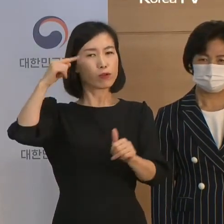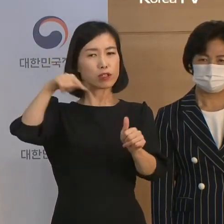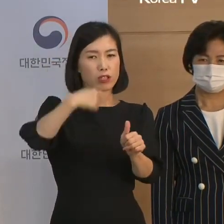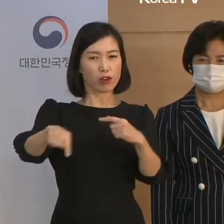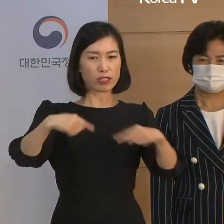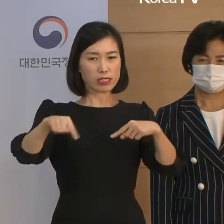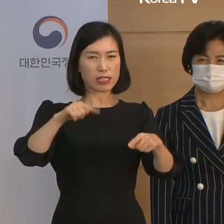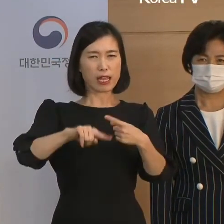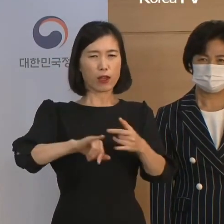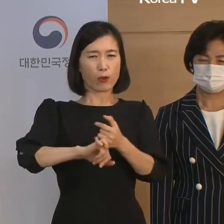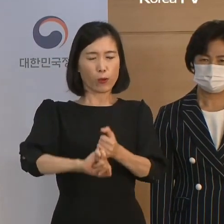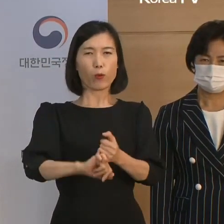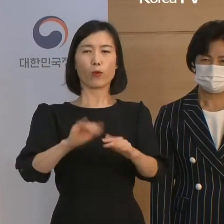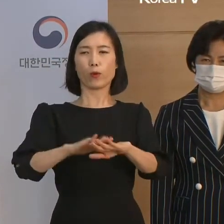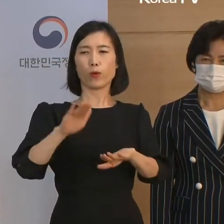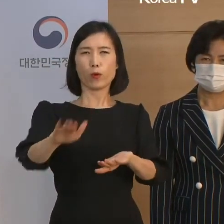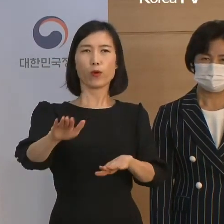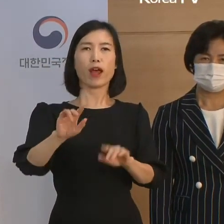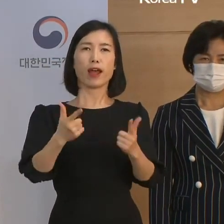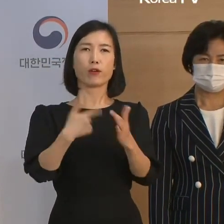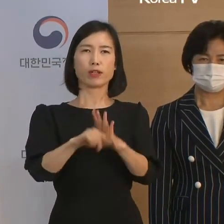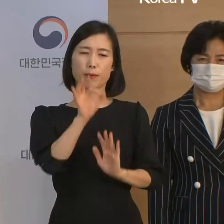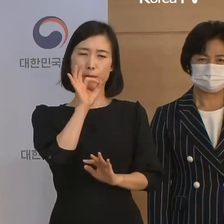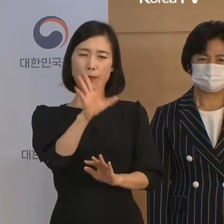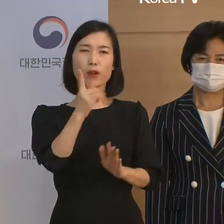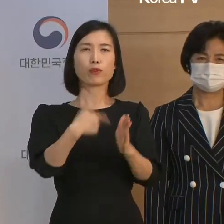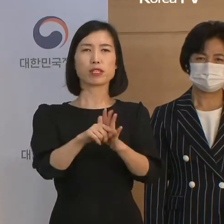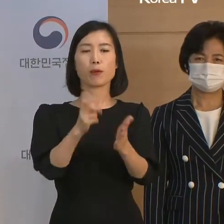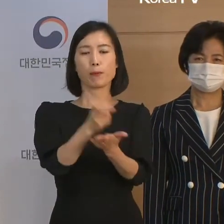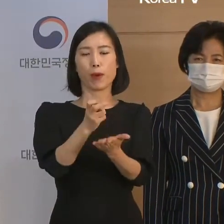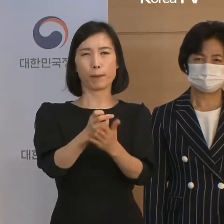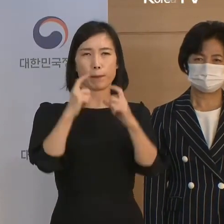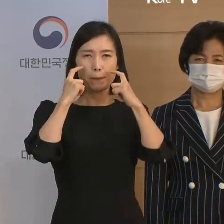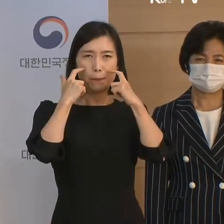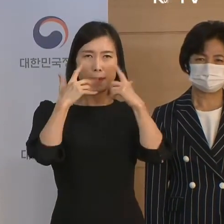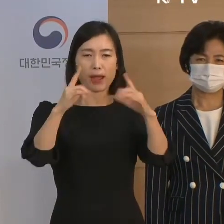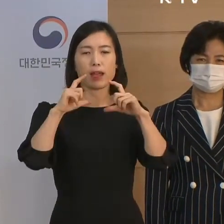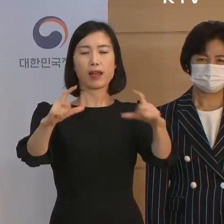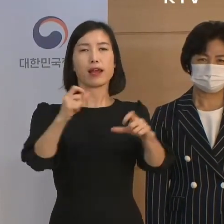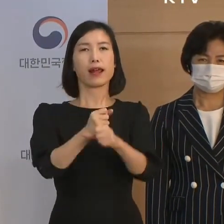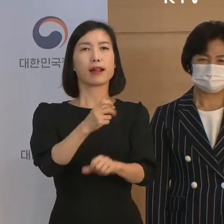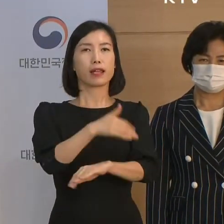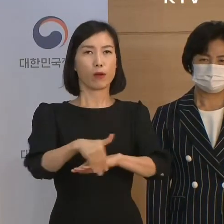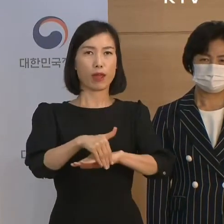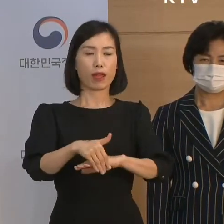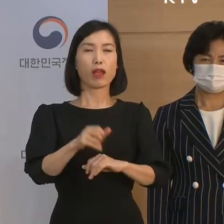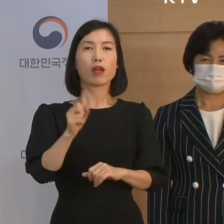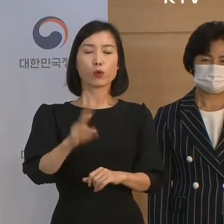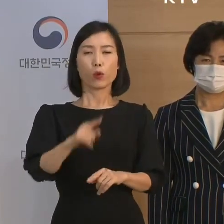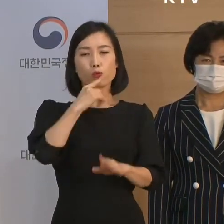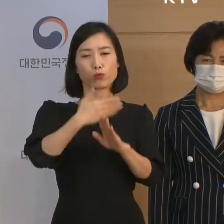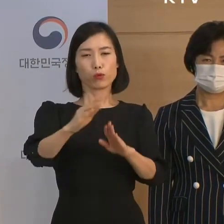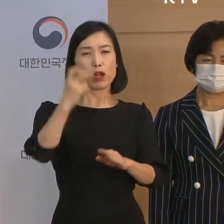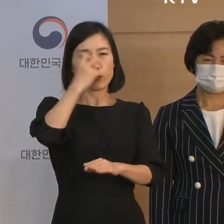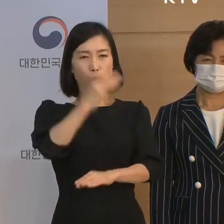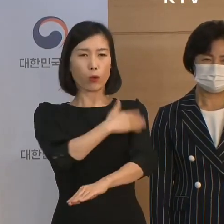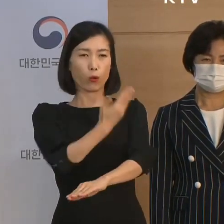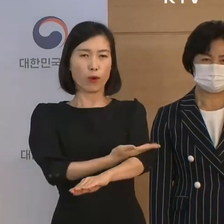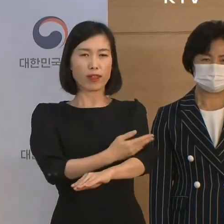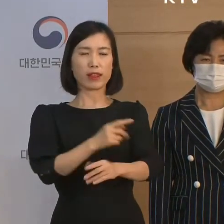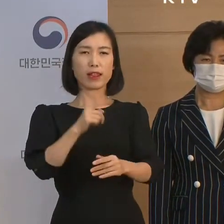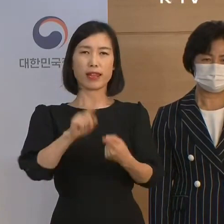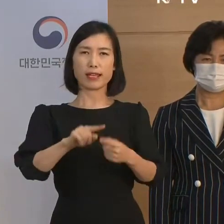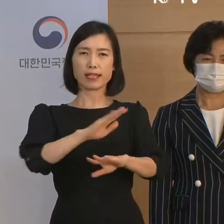절대로 관리하지 못하도록 법률로 명확히 하겠습니다. 또한 대공수사권을 차질 없이